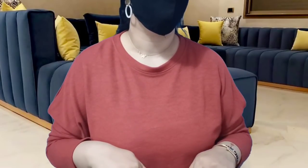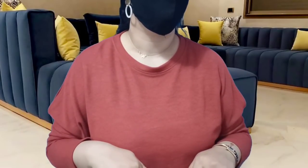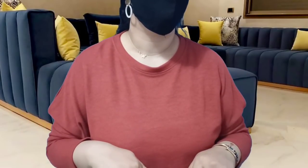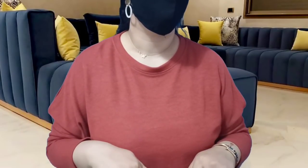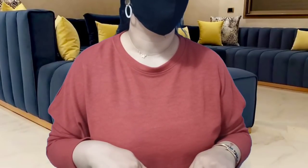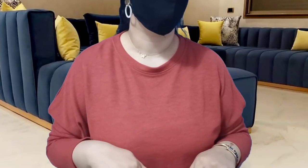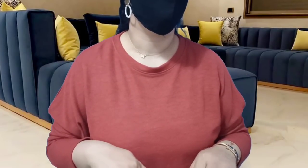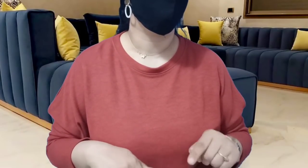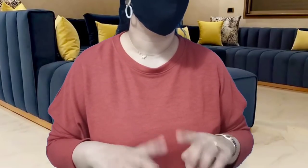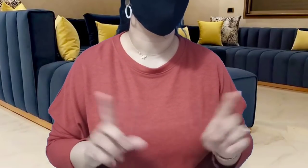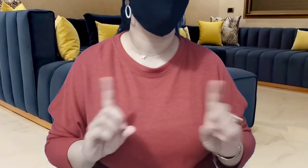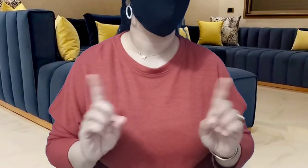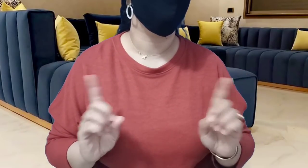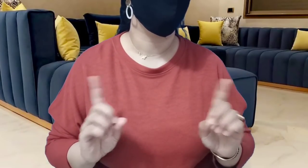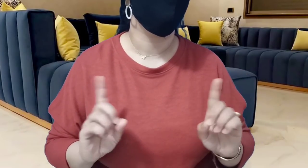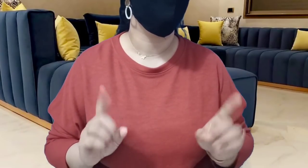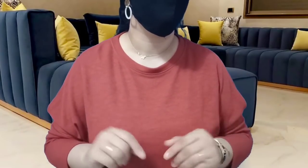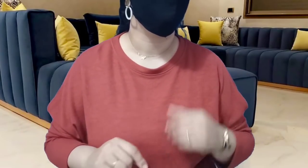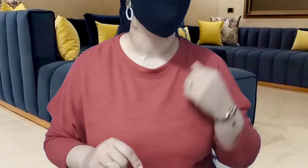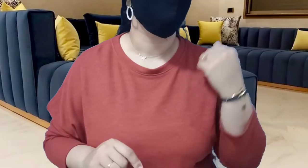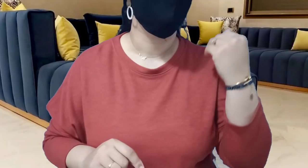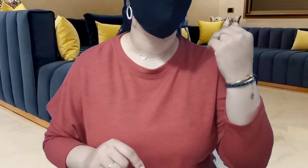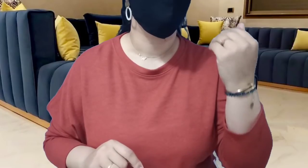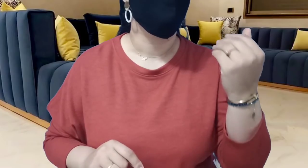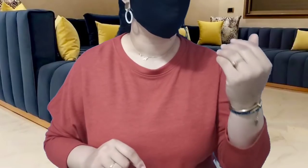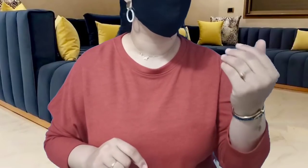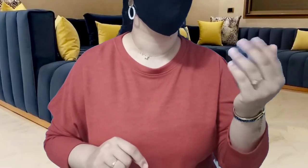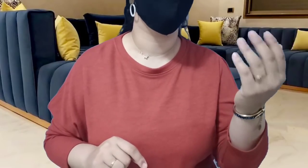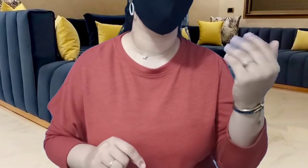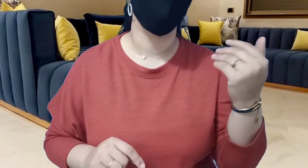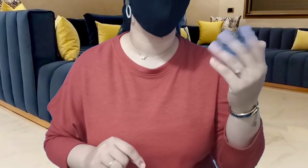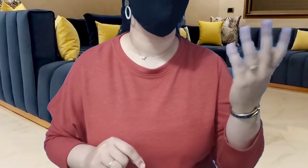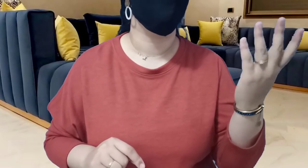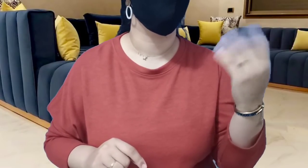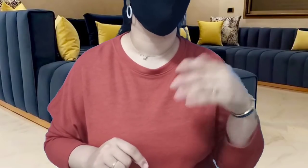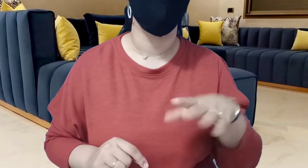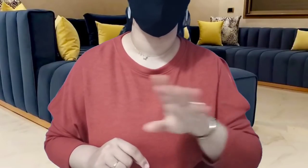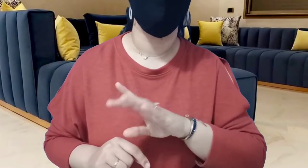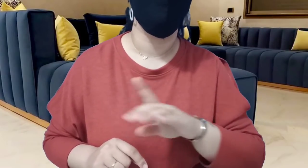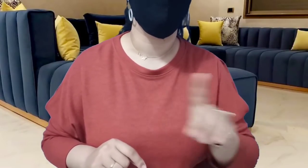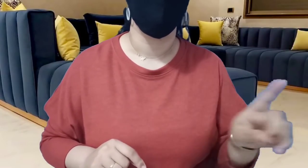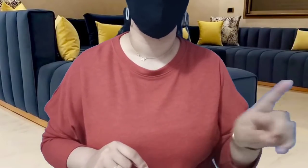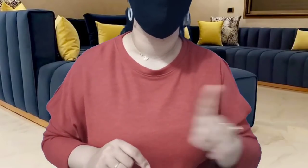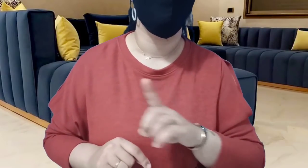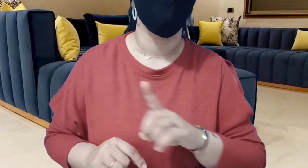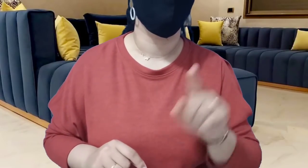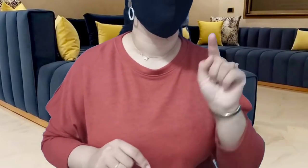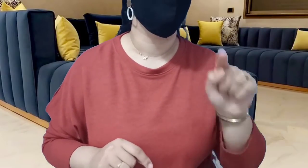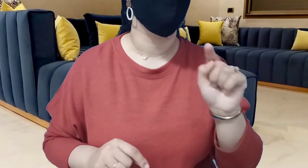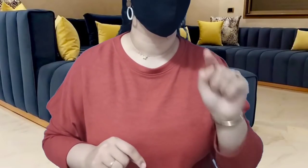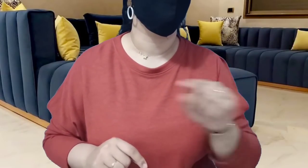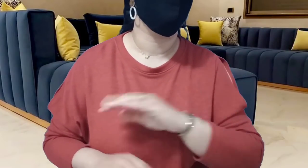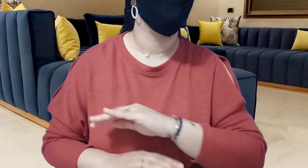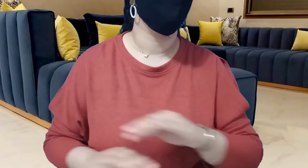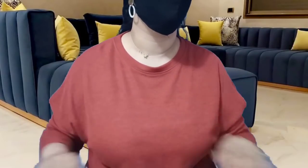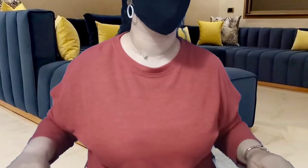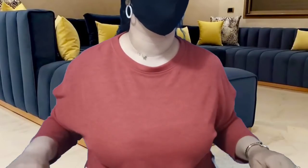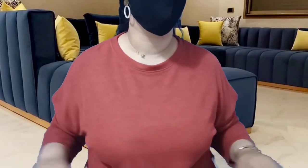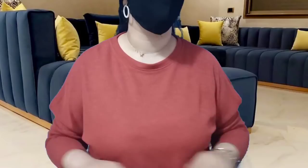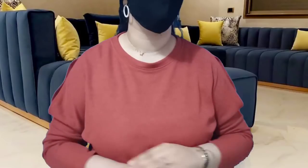هذا لا يصالح مع المخروج البانضي ها ساميرا هذا لا يصالح مع البانضي راستاره